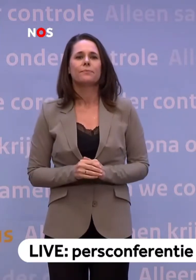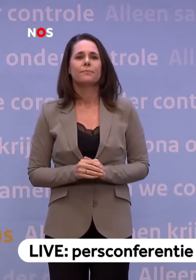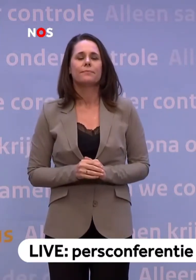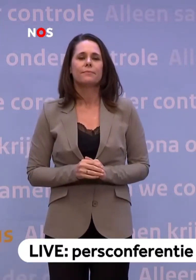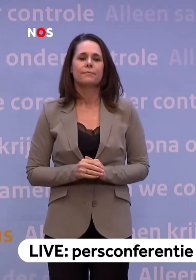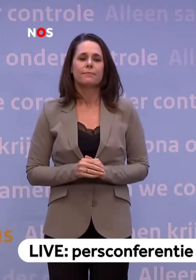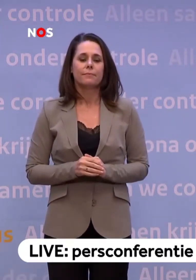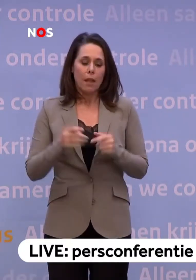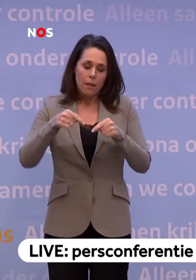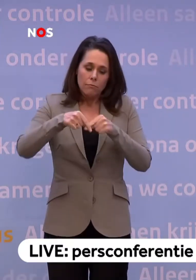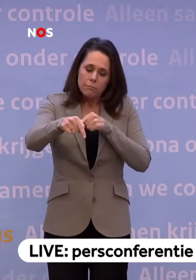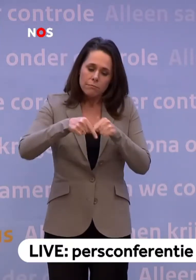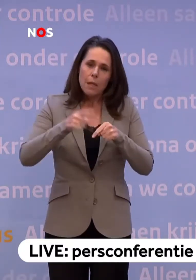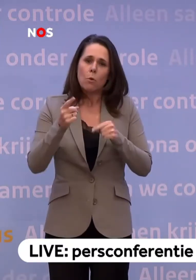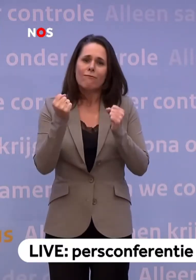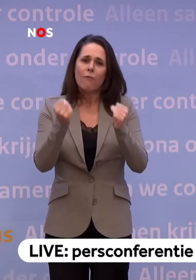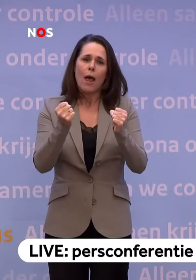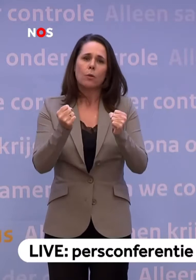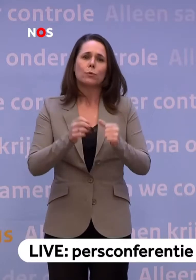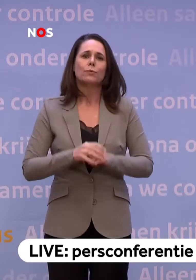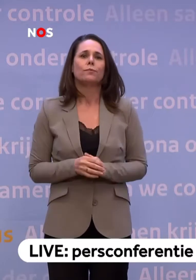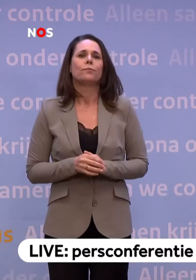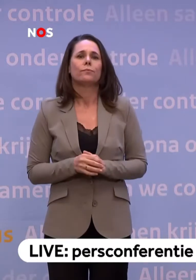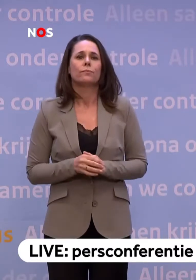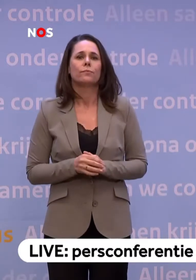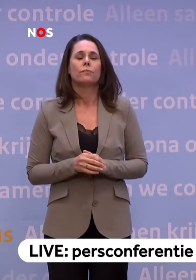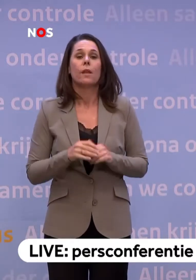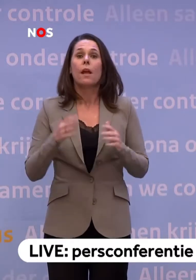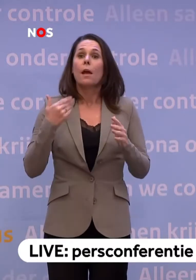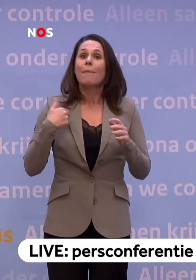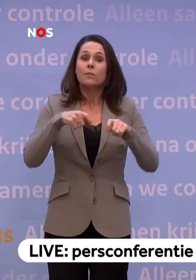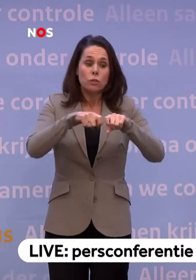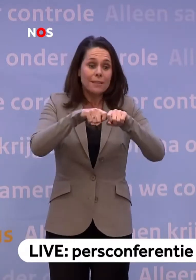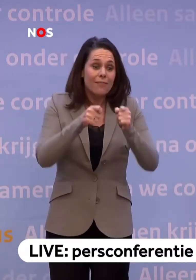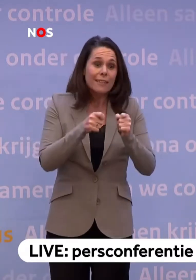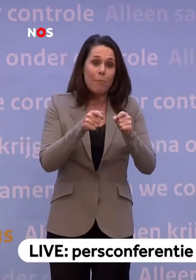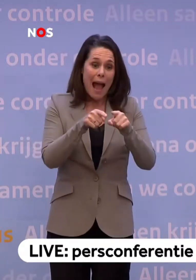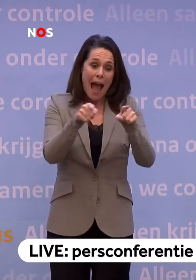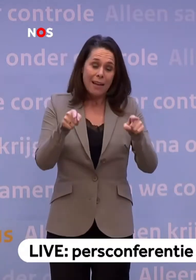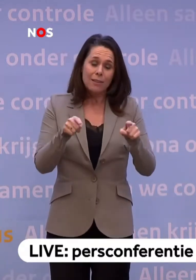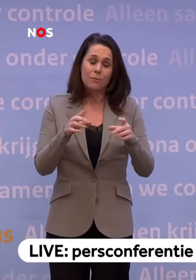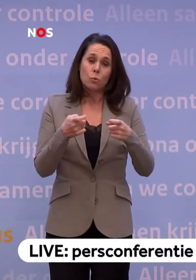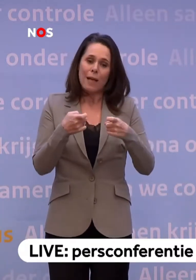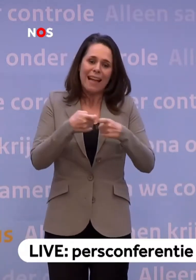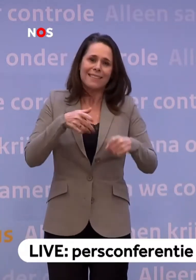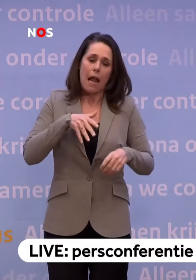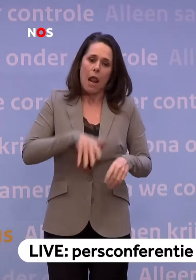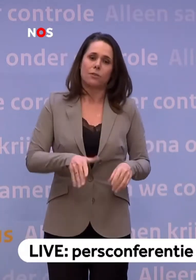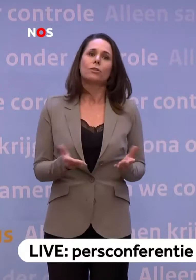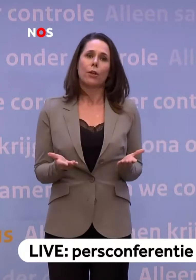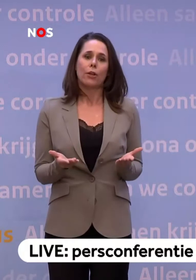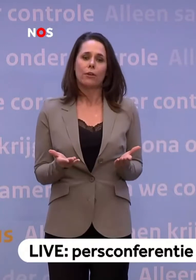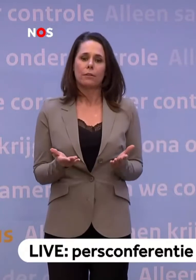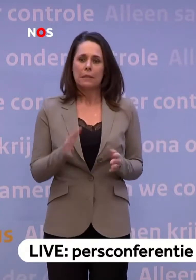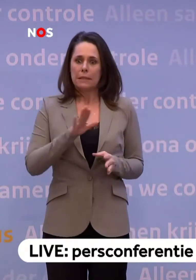Voorlopig moeten we vooral volhouden. Voor mensen die kwetsbaar zijn is dat soms extra lastig. Want kinderen die